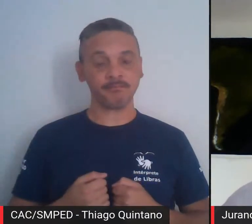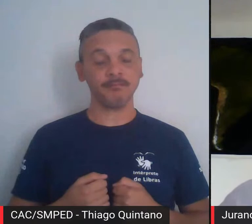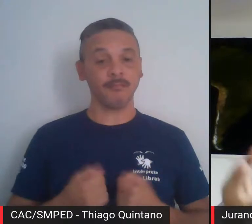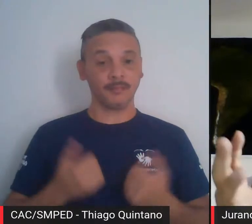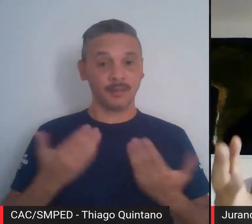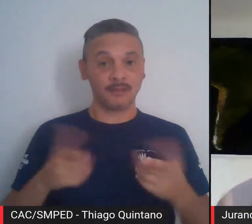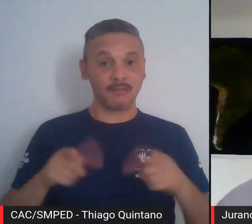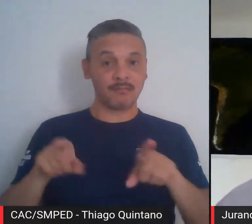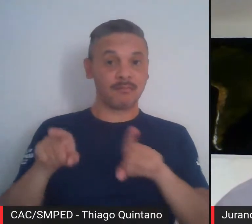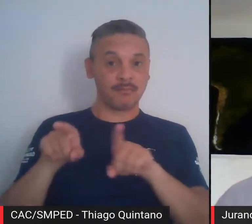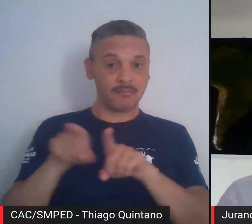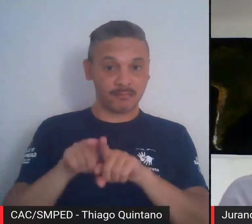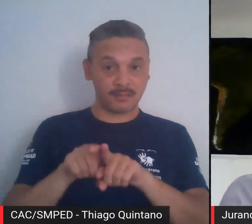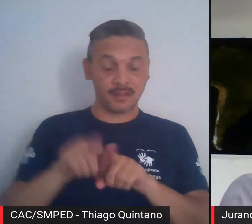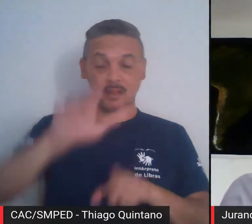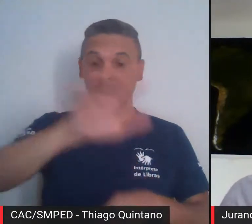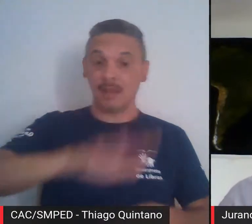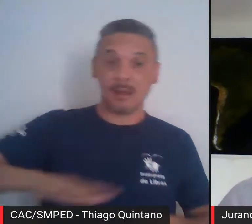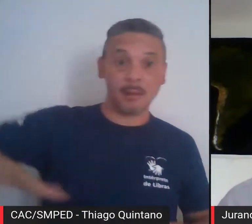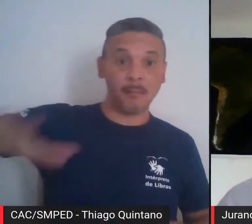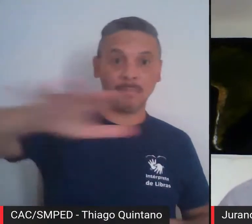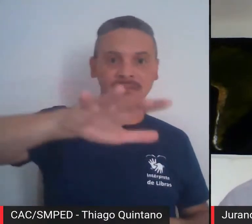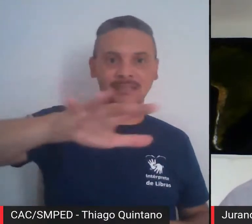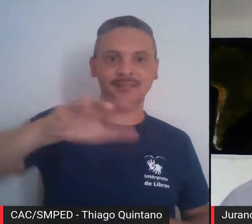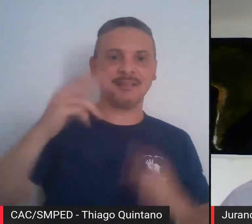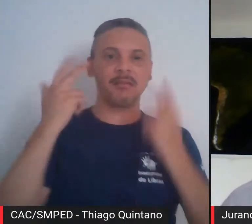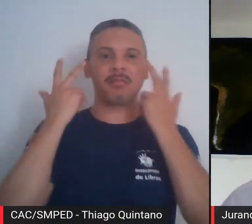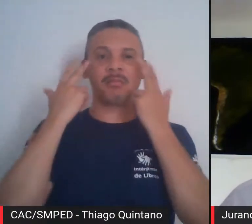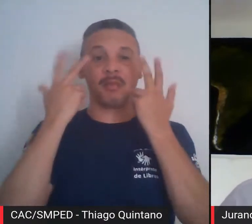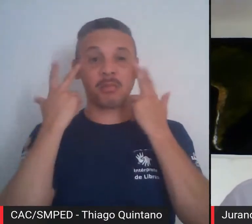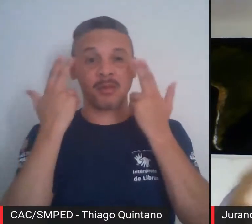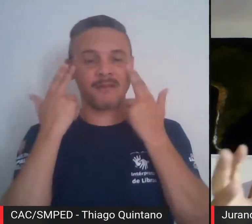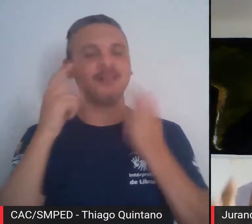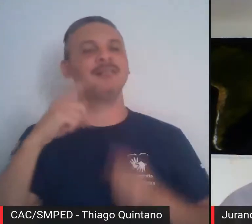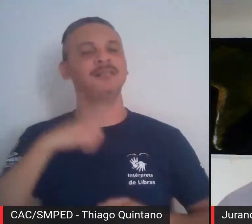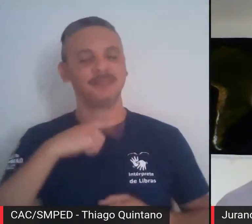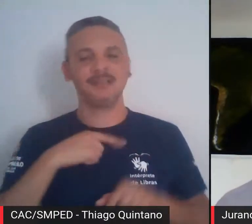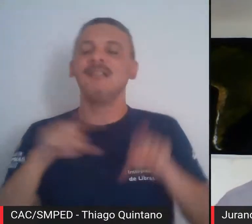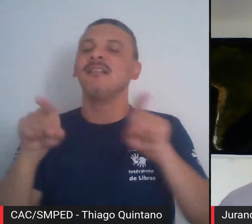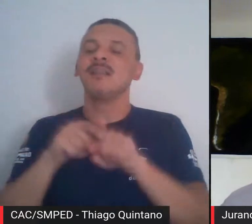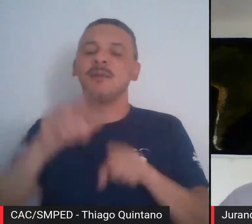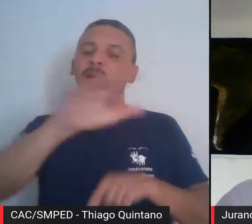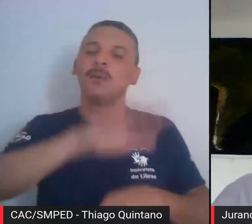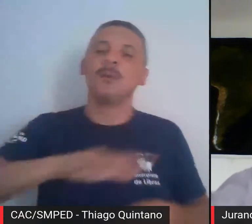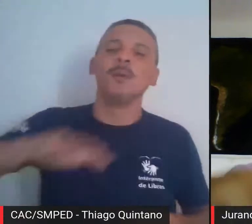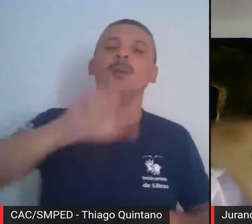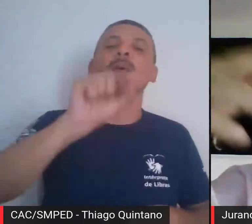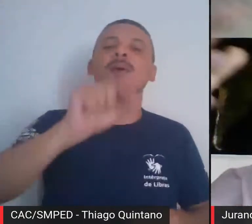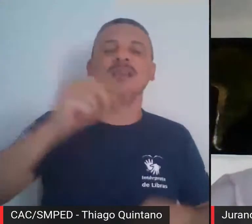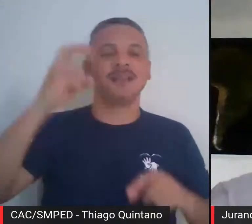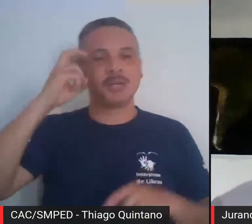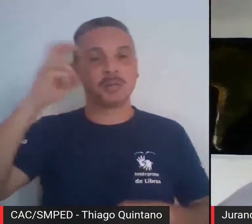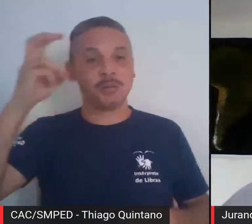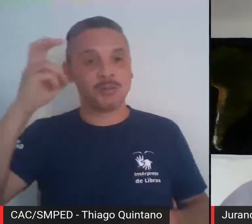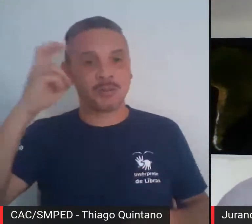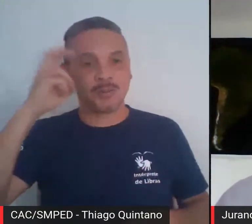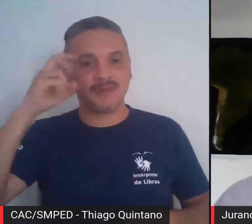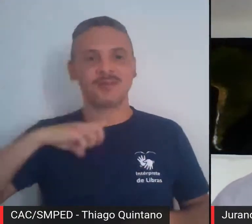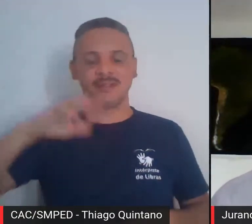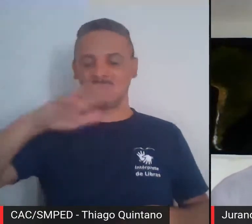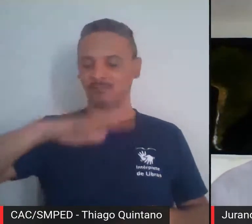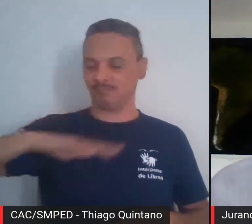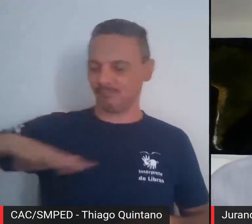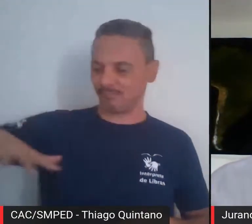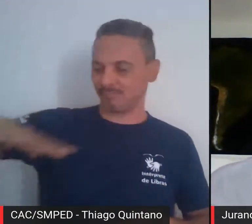gente tem paisagem natural no Pico do Jaraguá e tem paisagem cultural em todo o seu entorno